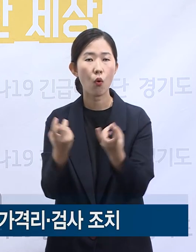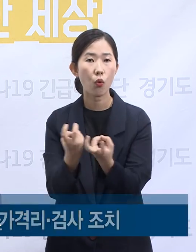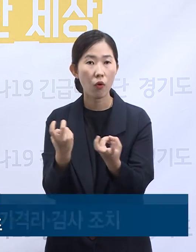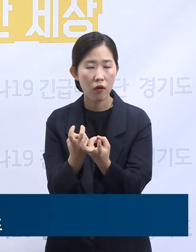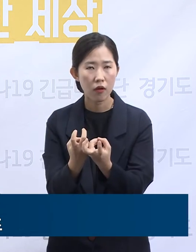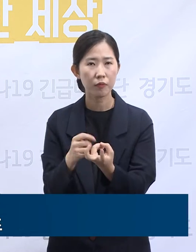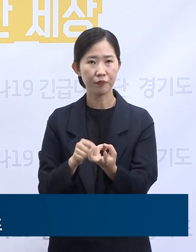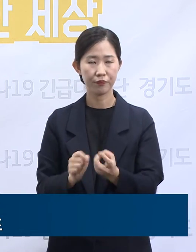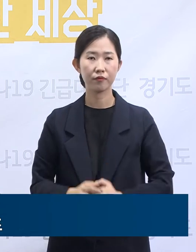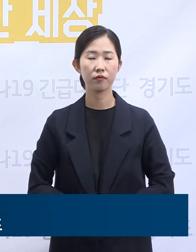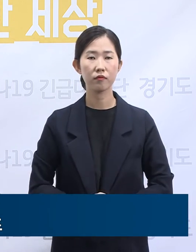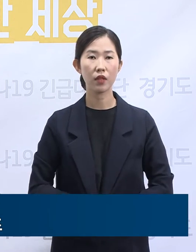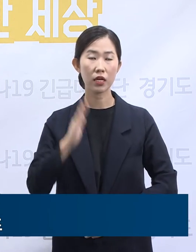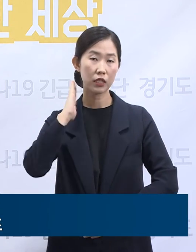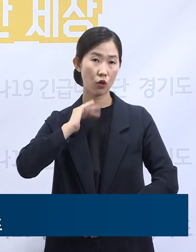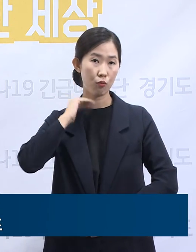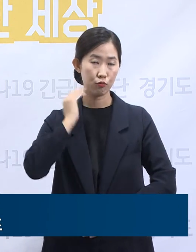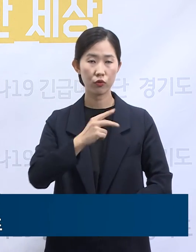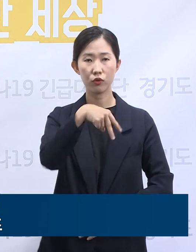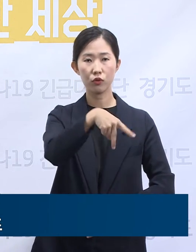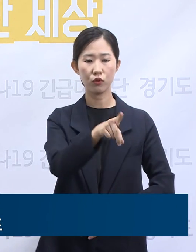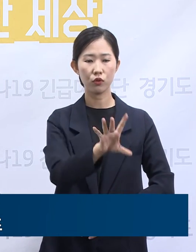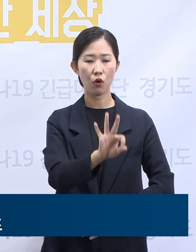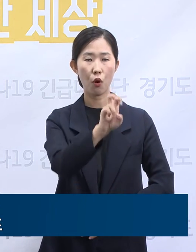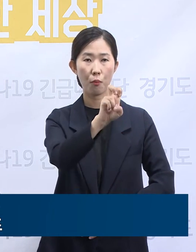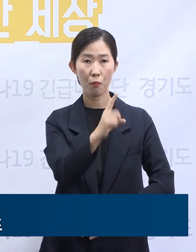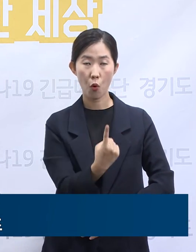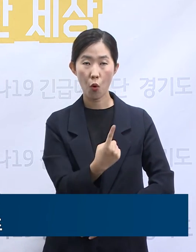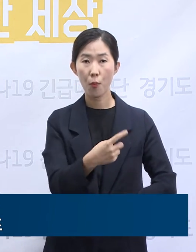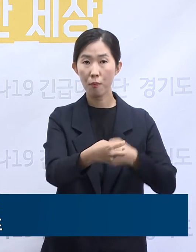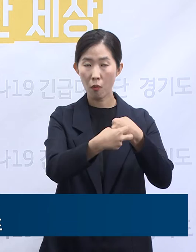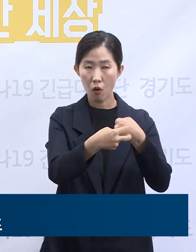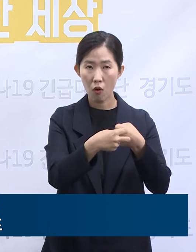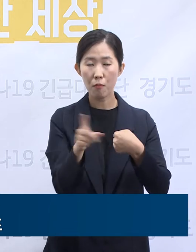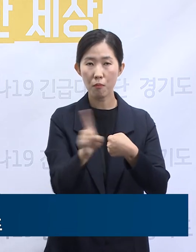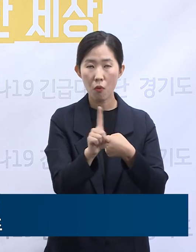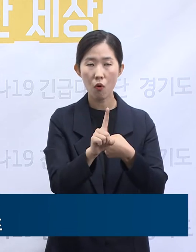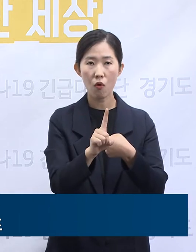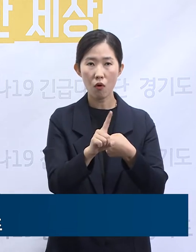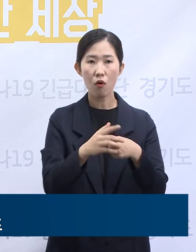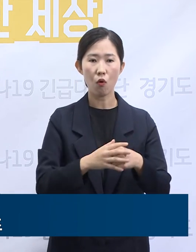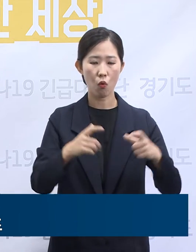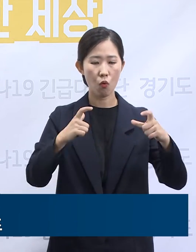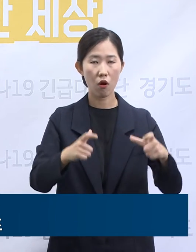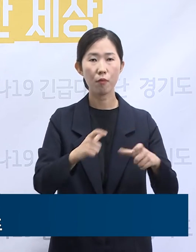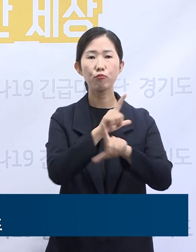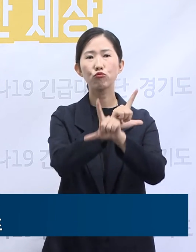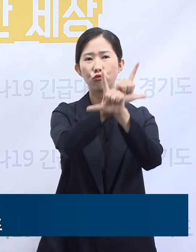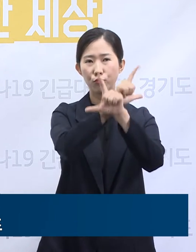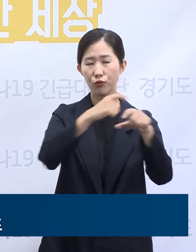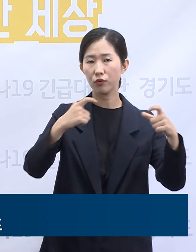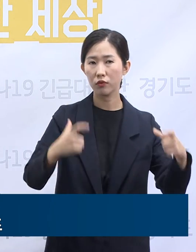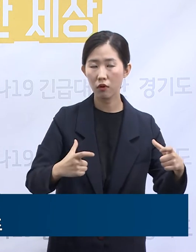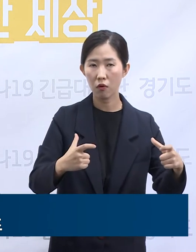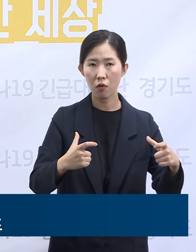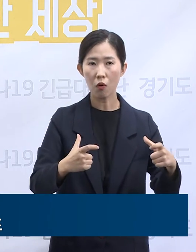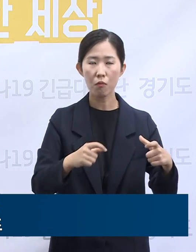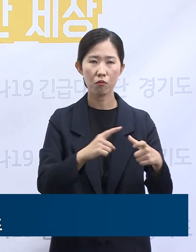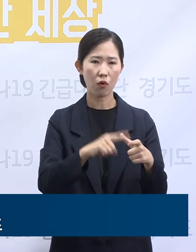위정부 성모병원은 경기 북부지역 권역외상센터 운영과 함께 권역응급의료센터,